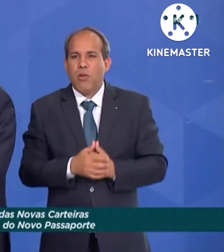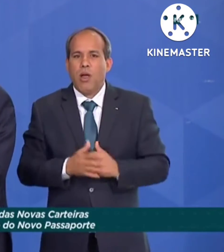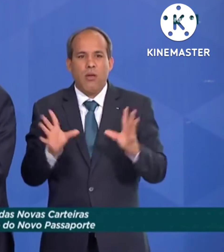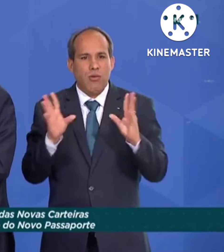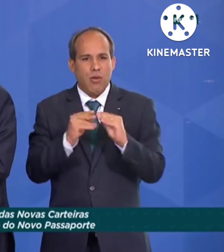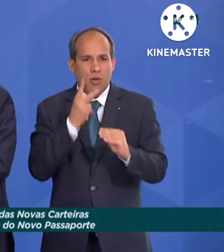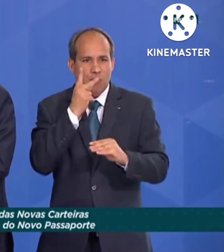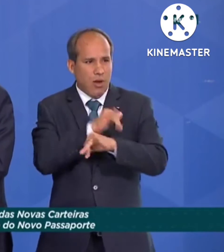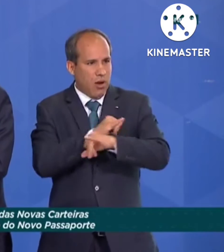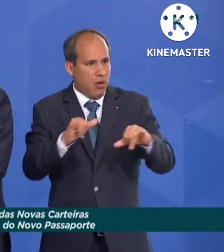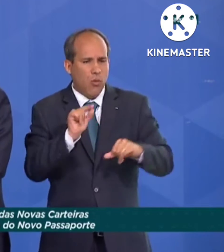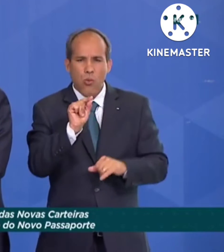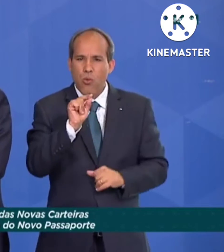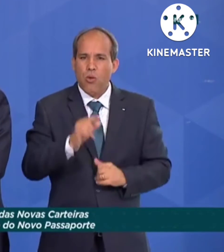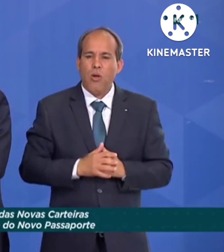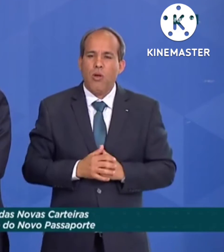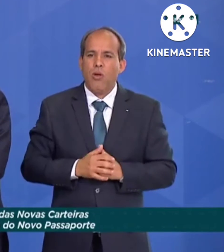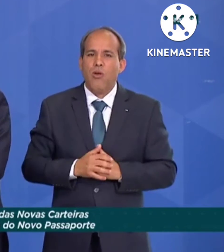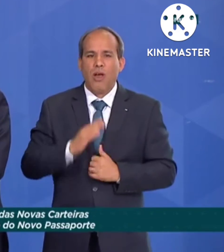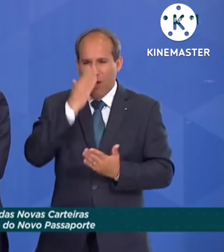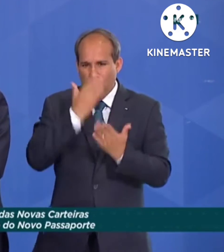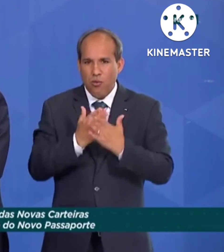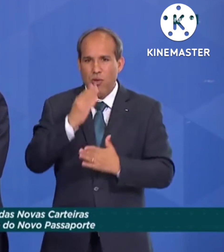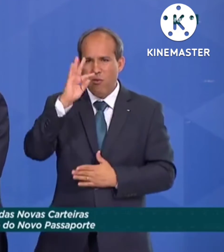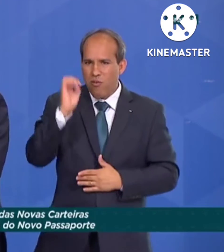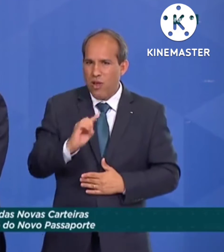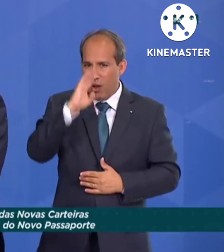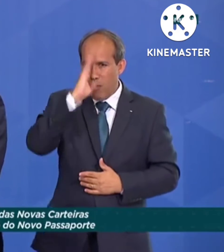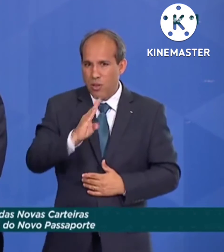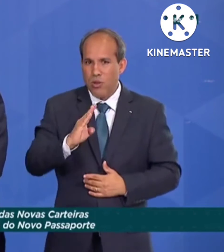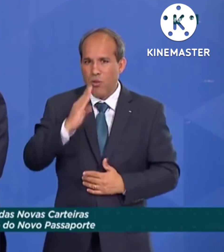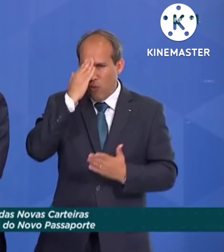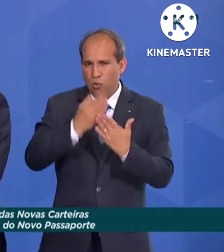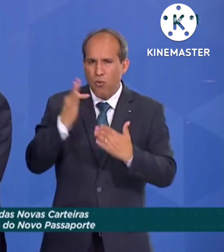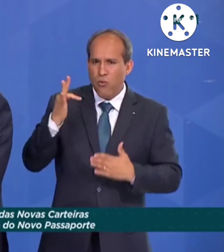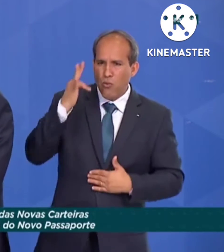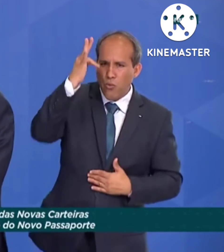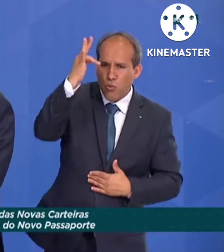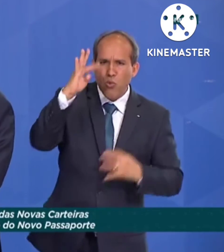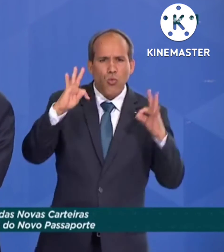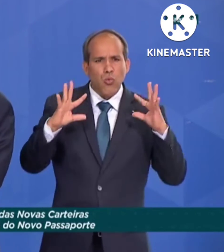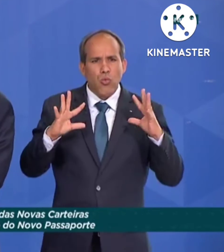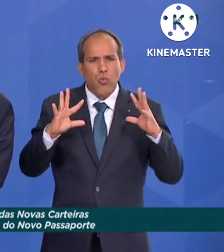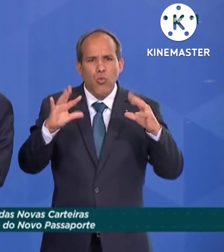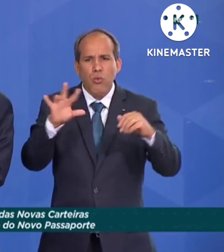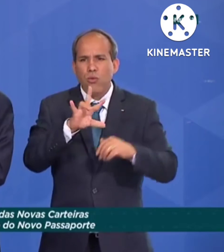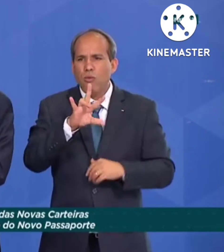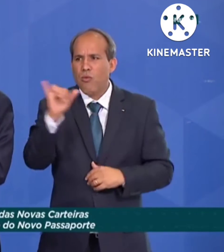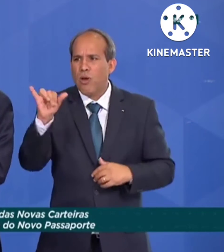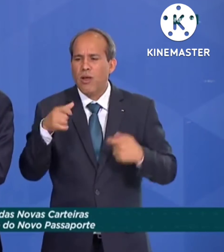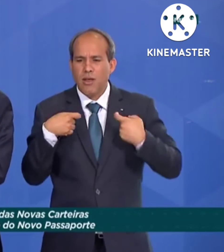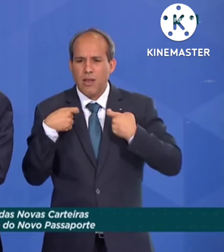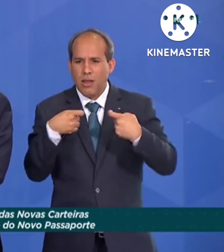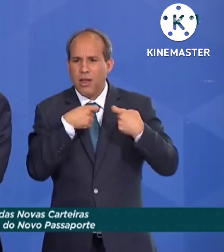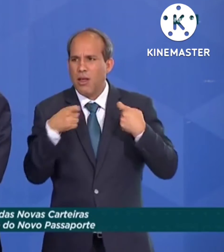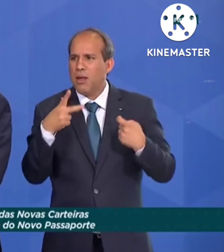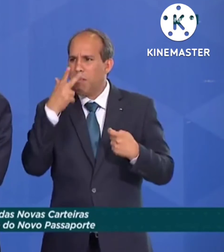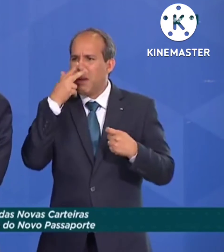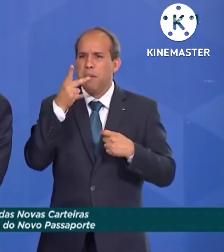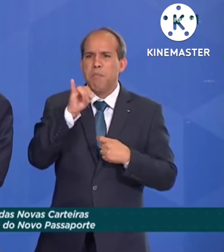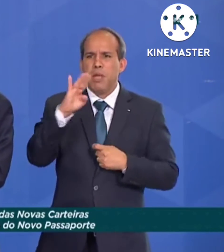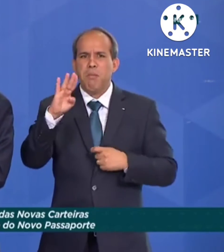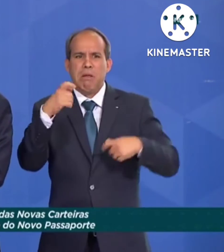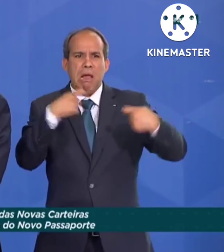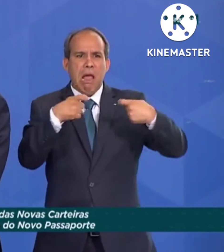encerro dizendo que fé no Brasil, confiança no nosso futuro, todo mundo que previa uma queda de 1,5% no PIB